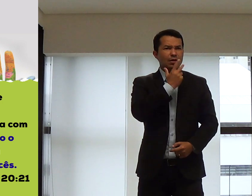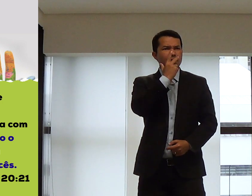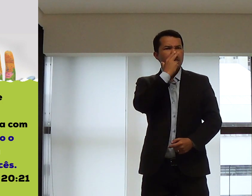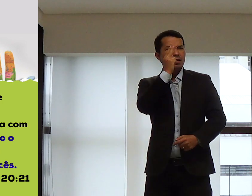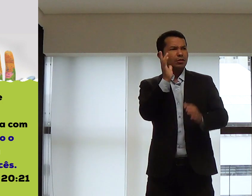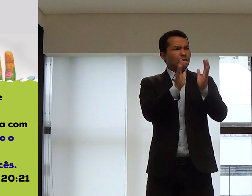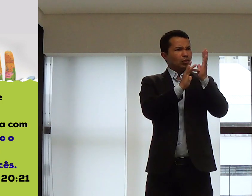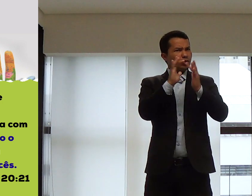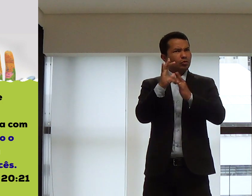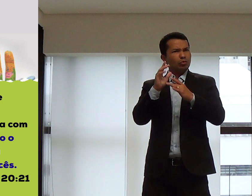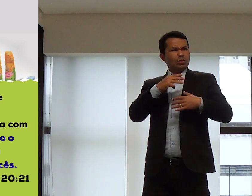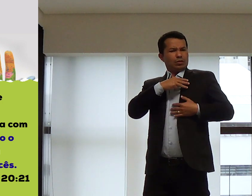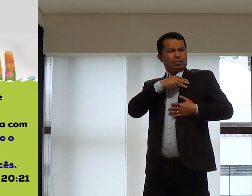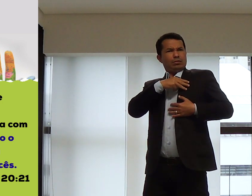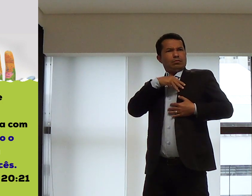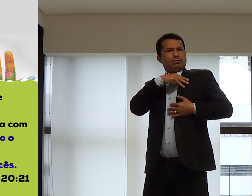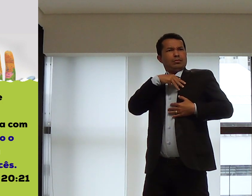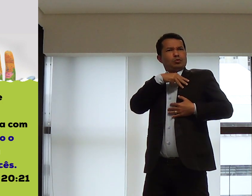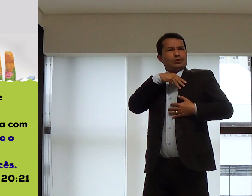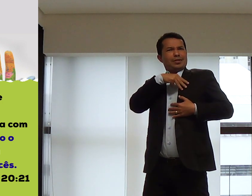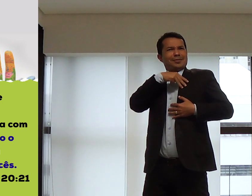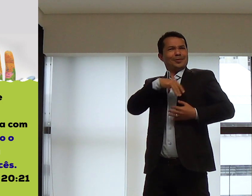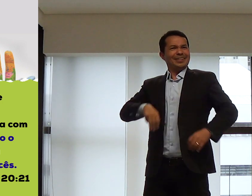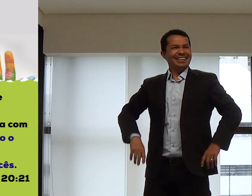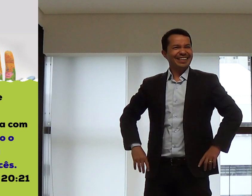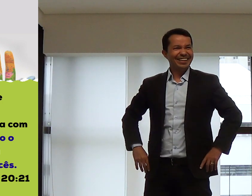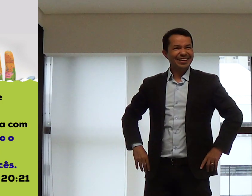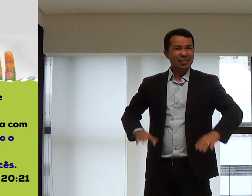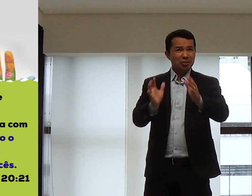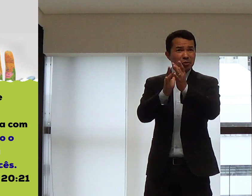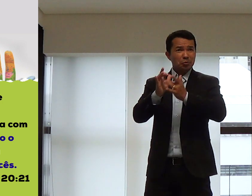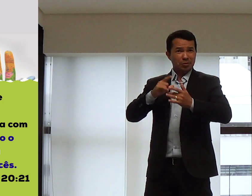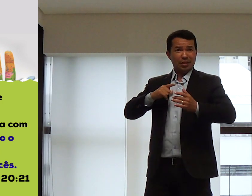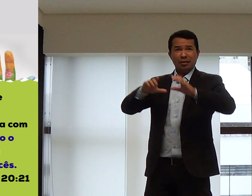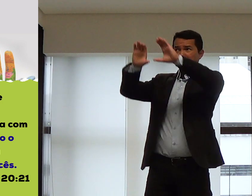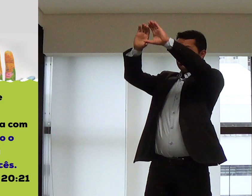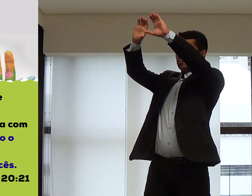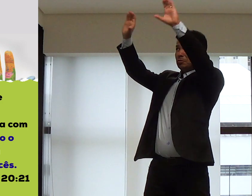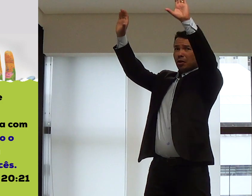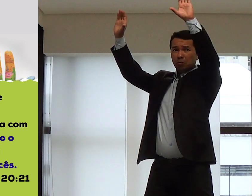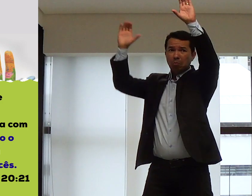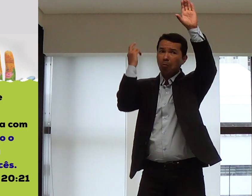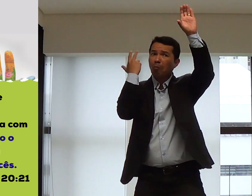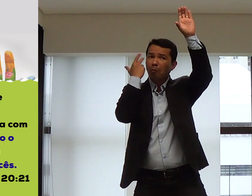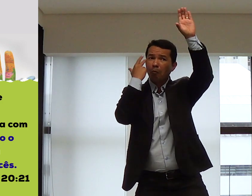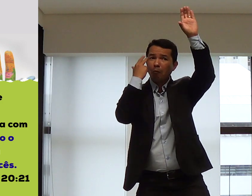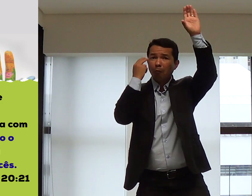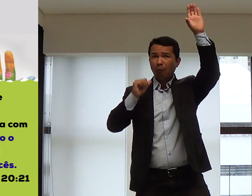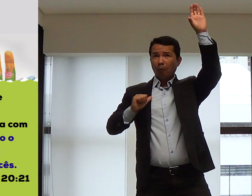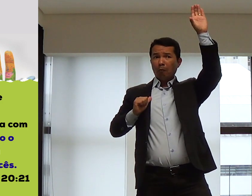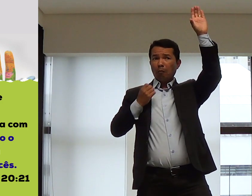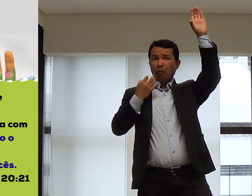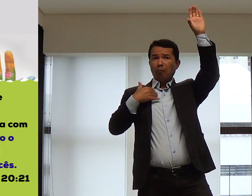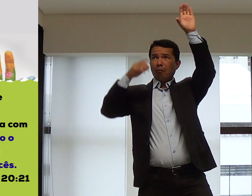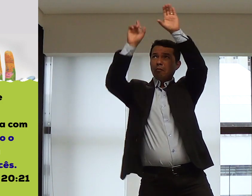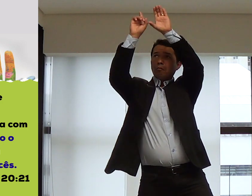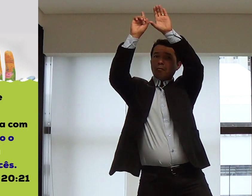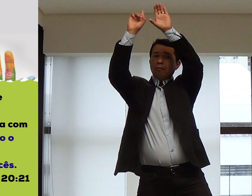salvar você nas nossas vidas. E aí, Jesus então, ele deixa o céu pra ser o quê?